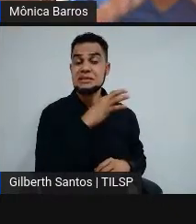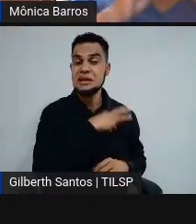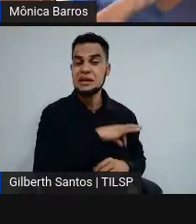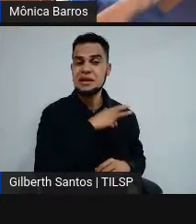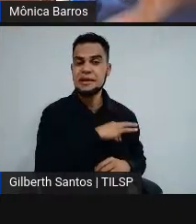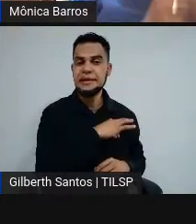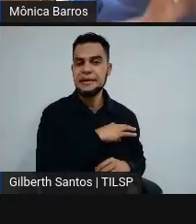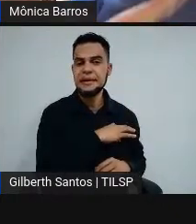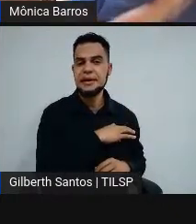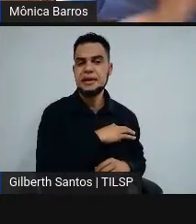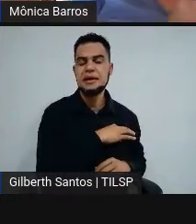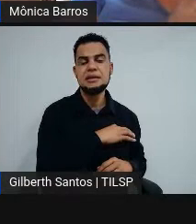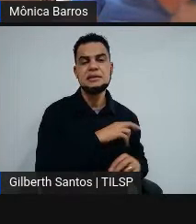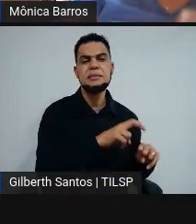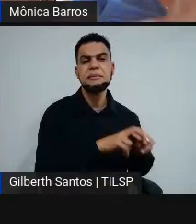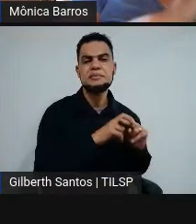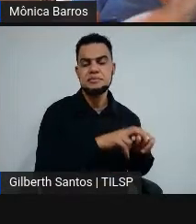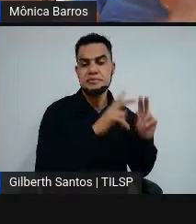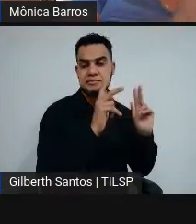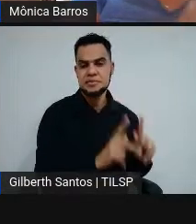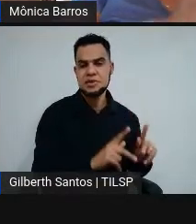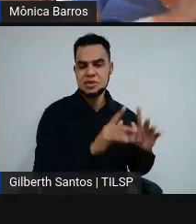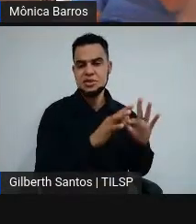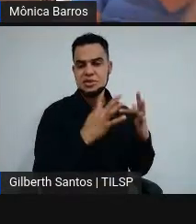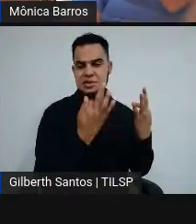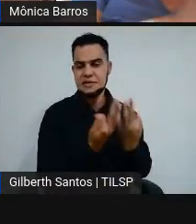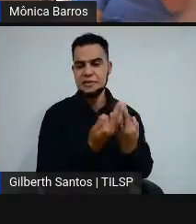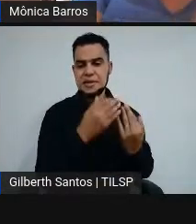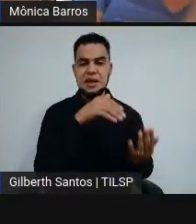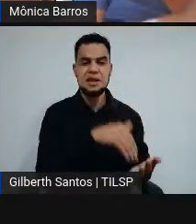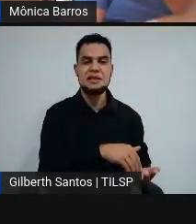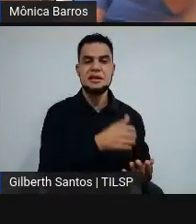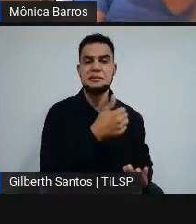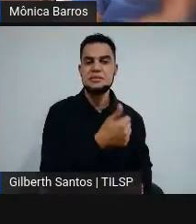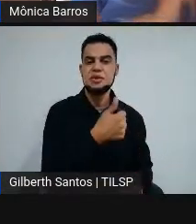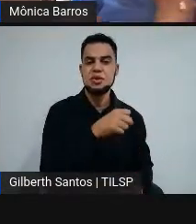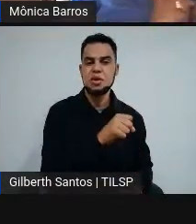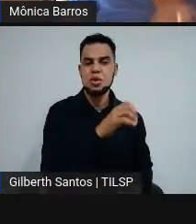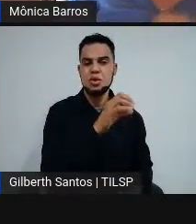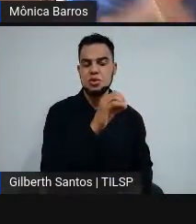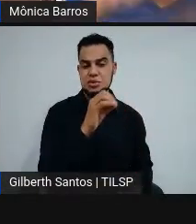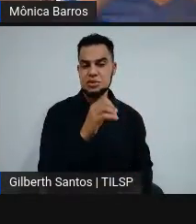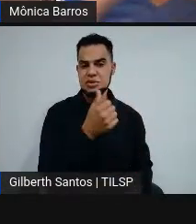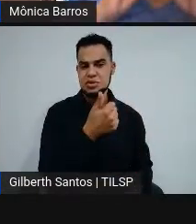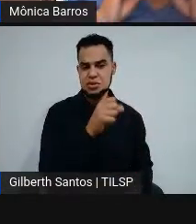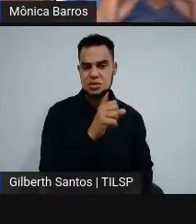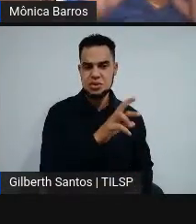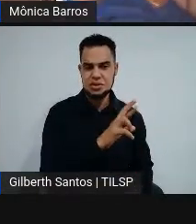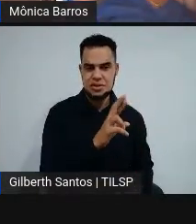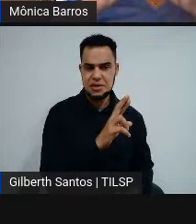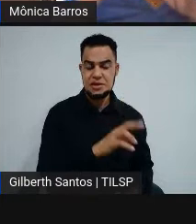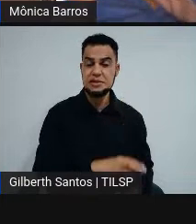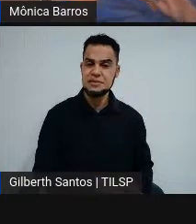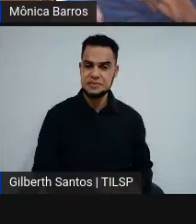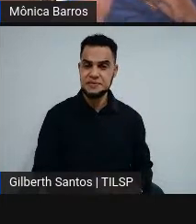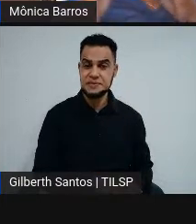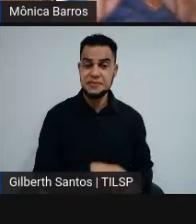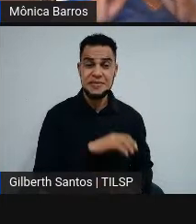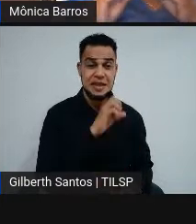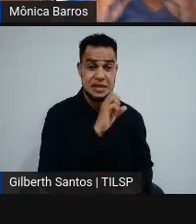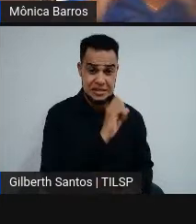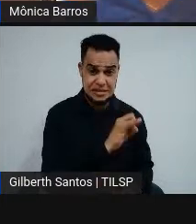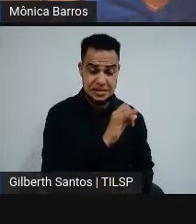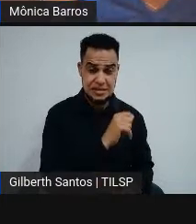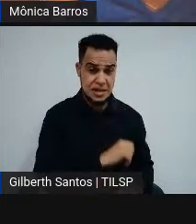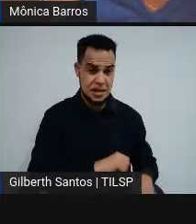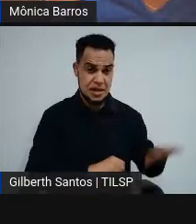a renda por pessoa nessa família, for até R$.818,00. Se essa candidata ou